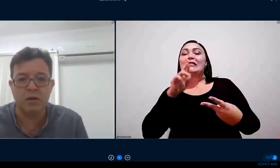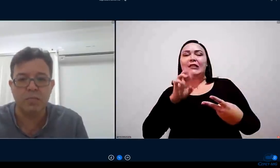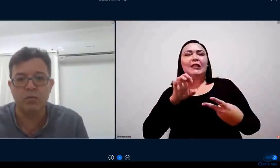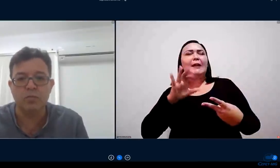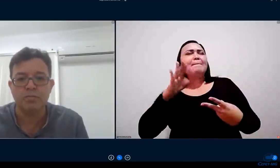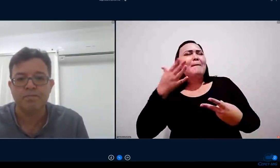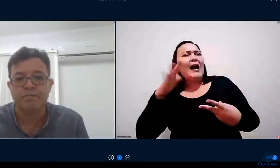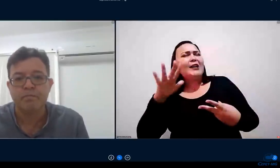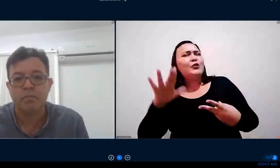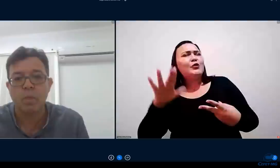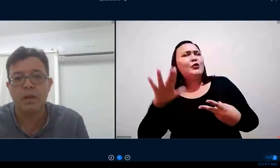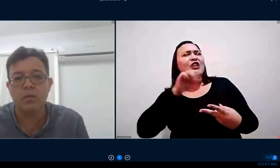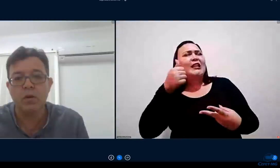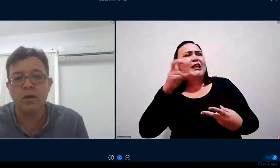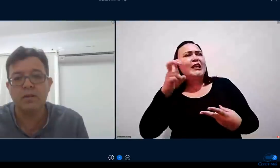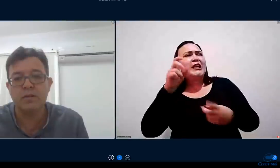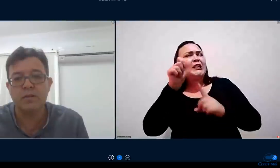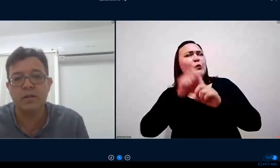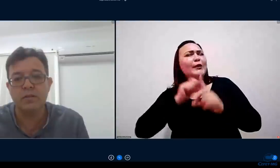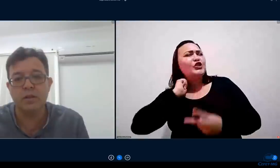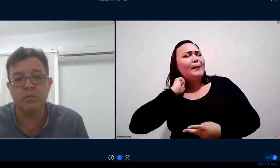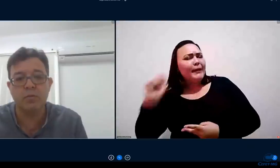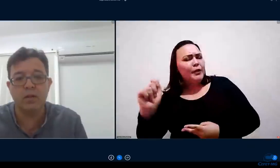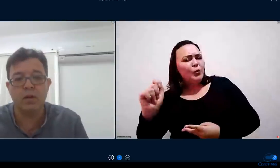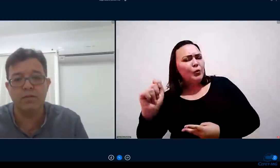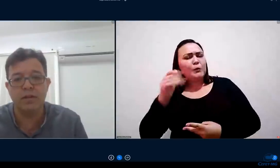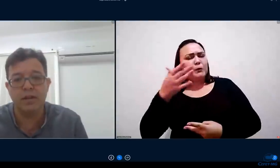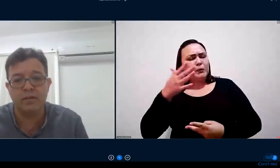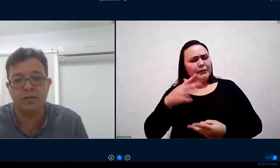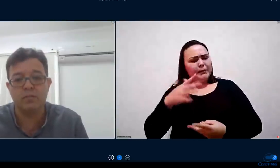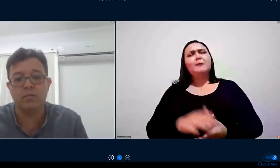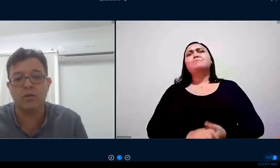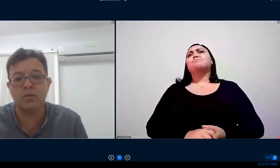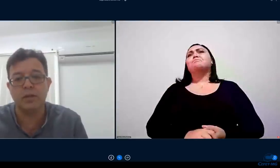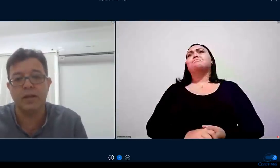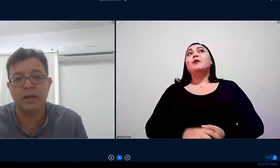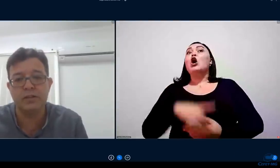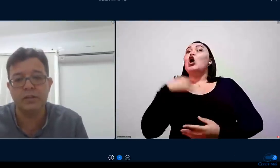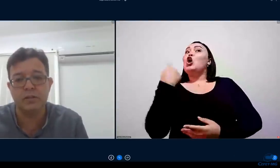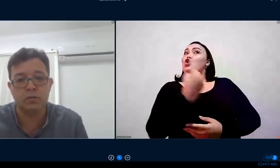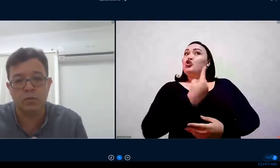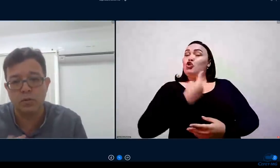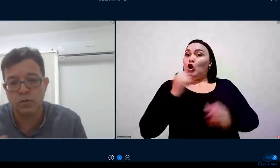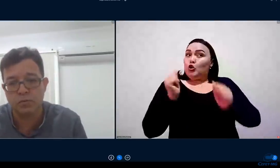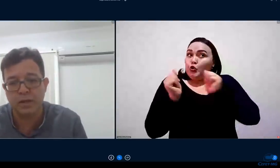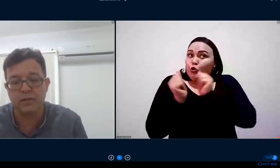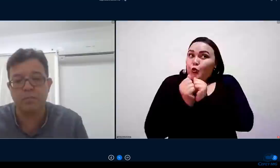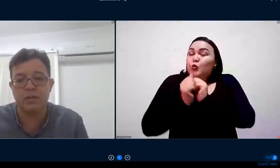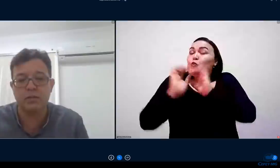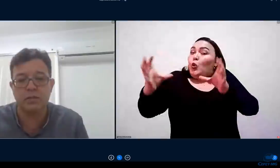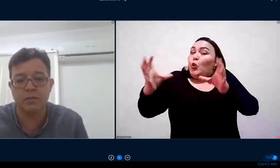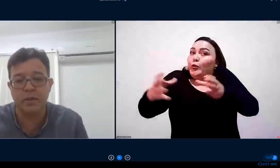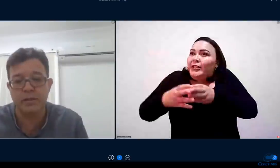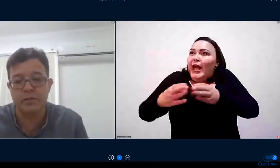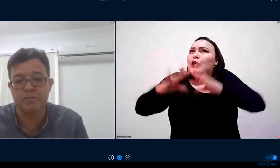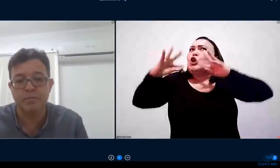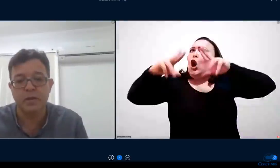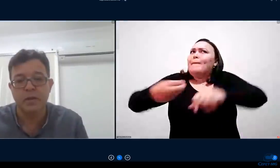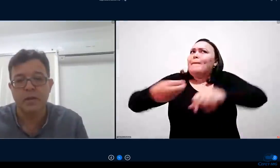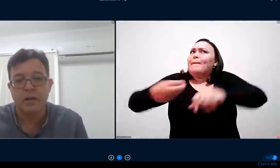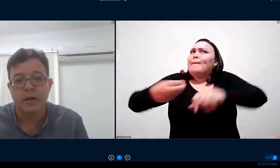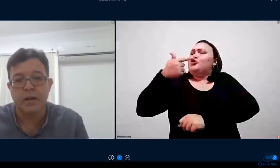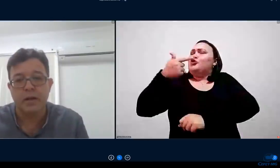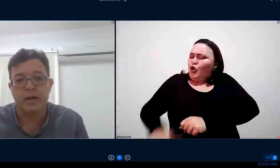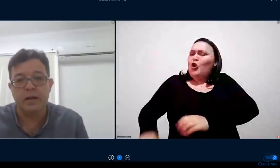de abril nós iniciamos uma nova avaliação com a comunidade com todos participando novamente